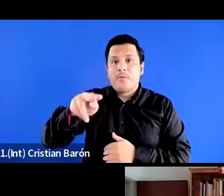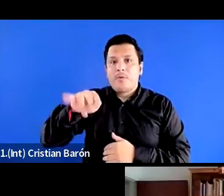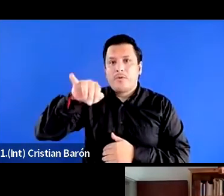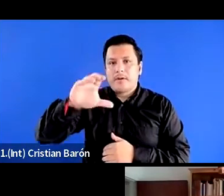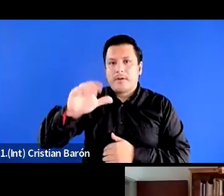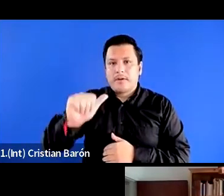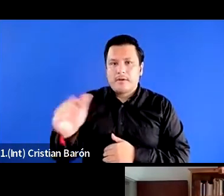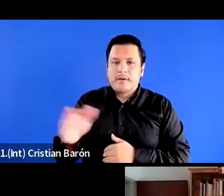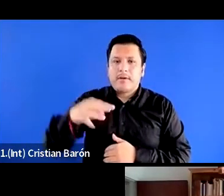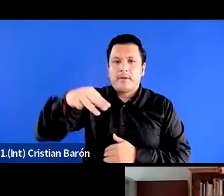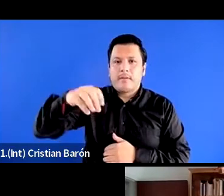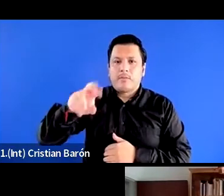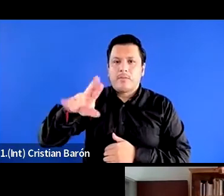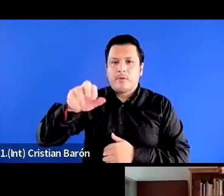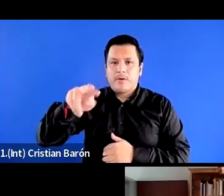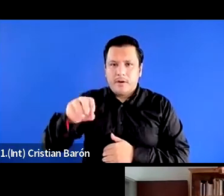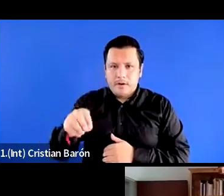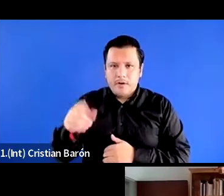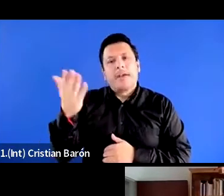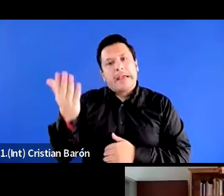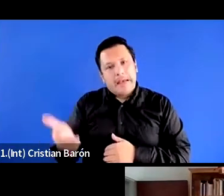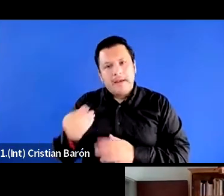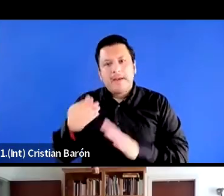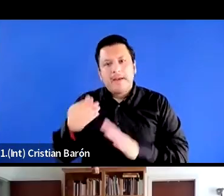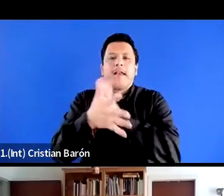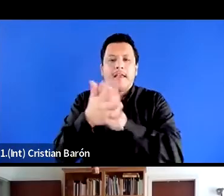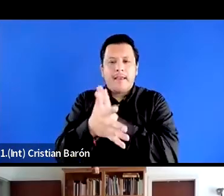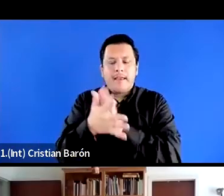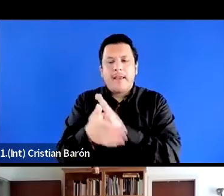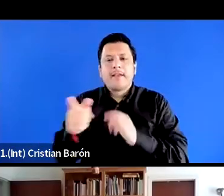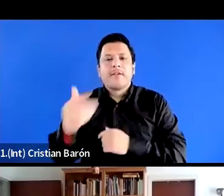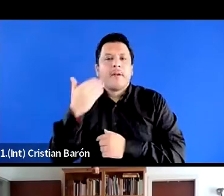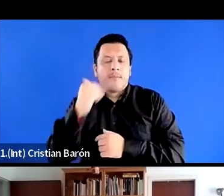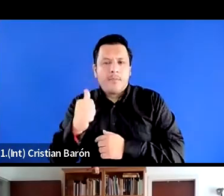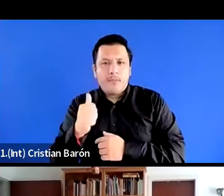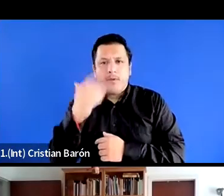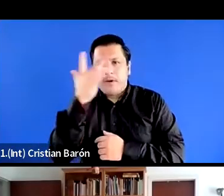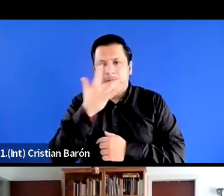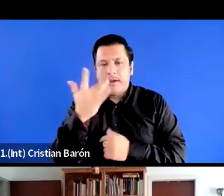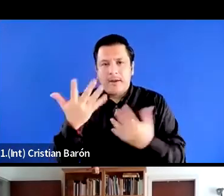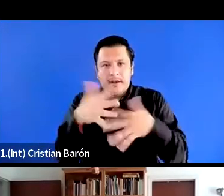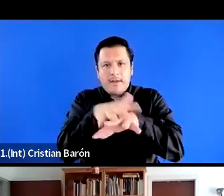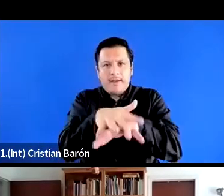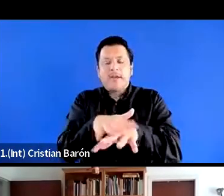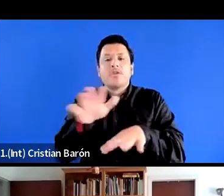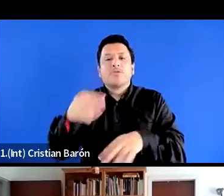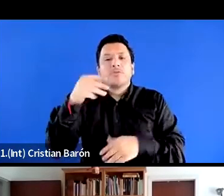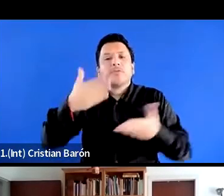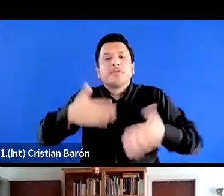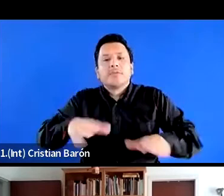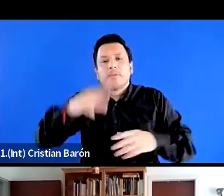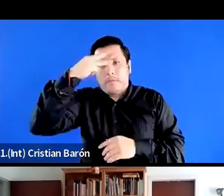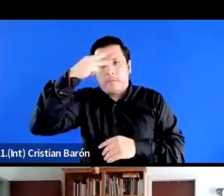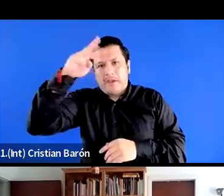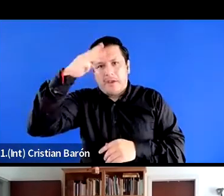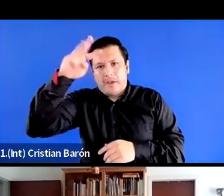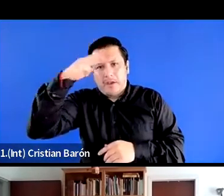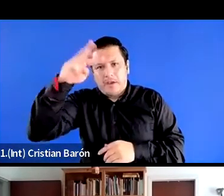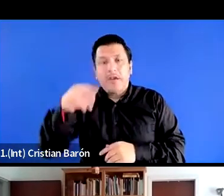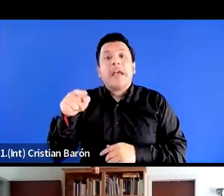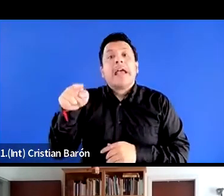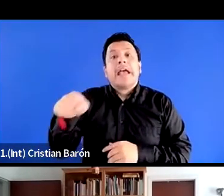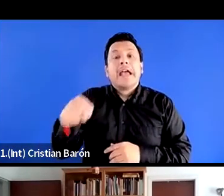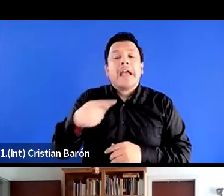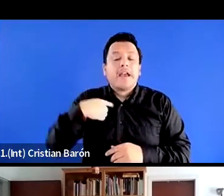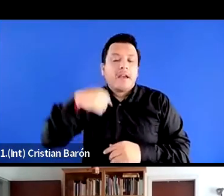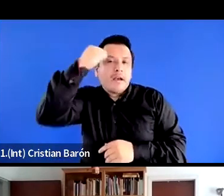también la tenemos en el grupo de comentaristas, es una mujer negra, mestiza, mexicana, profesora, investigadora